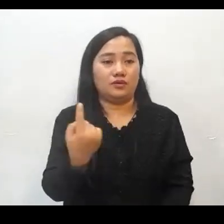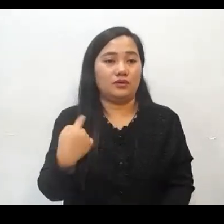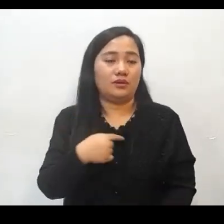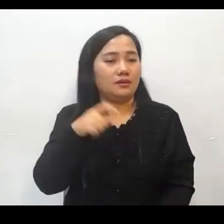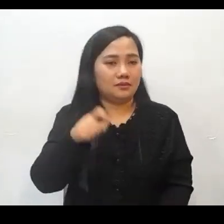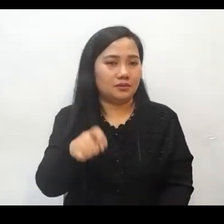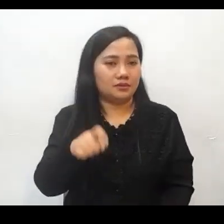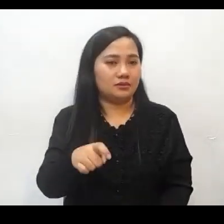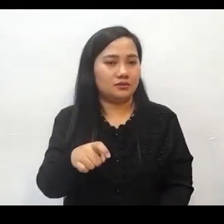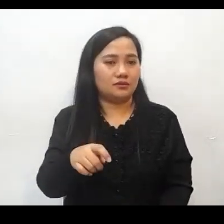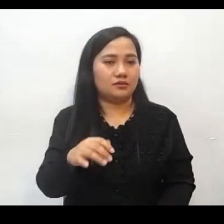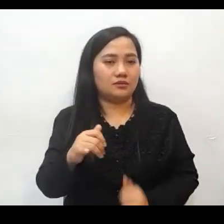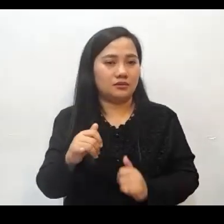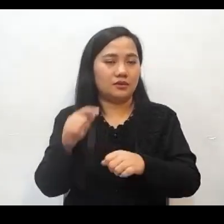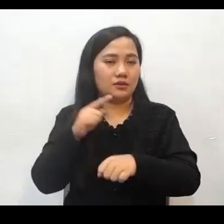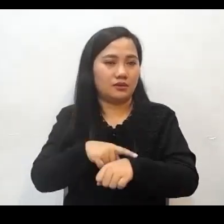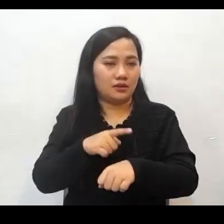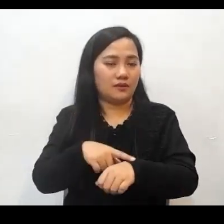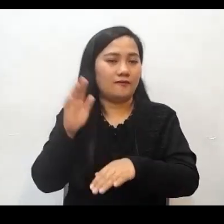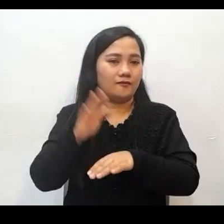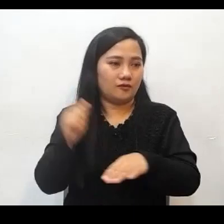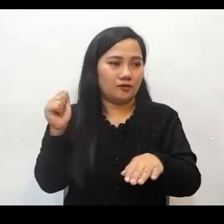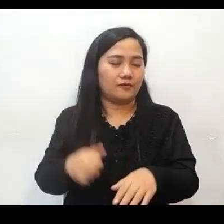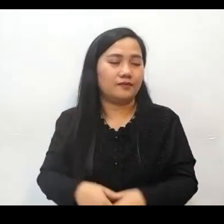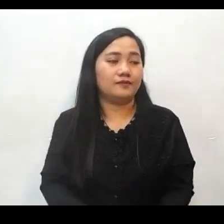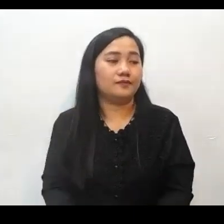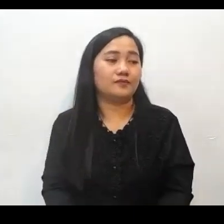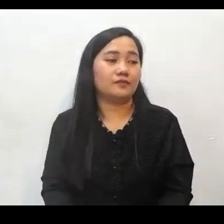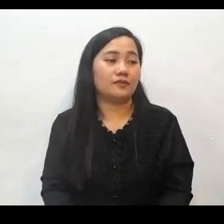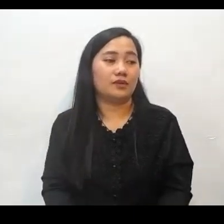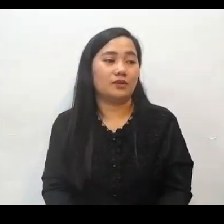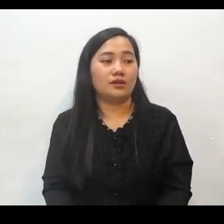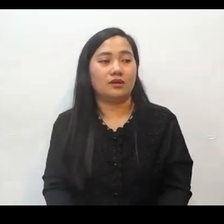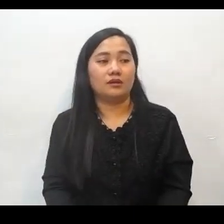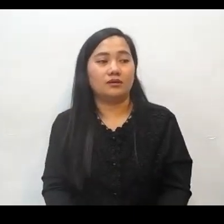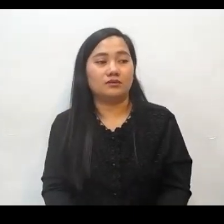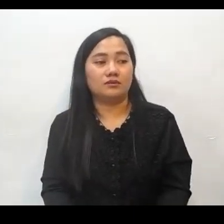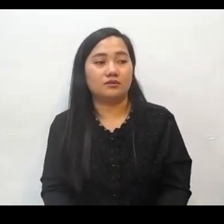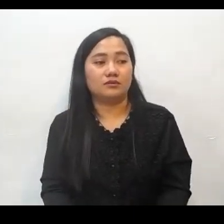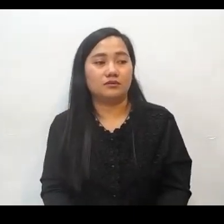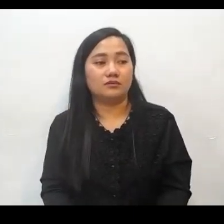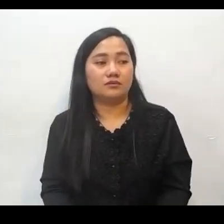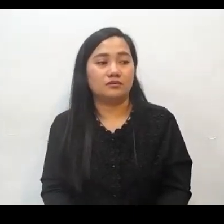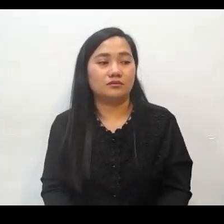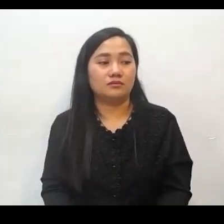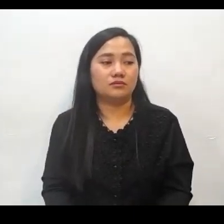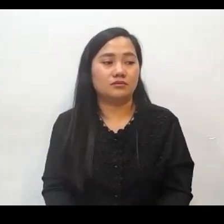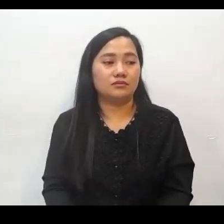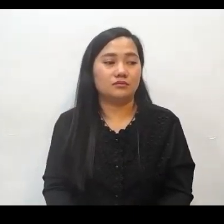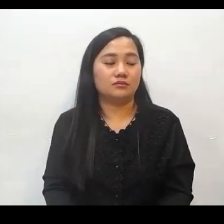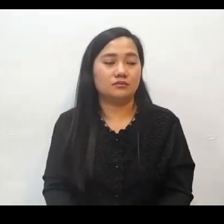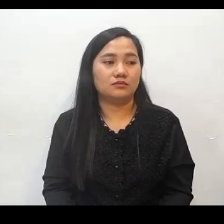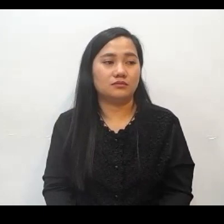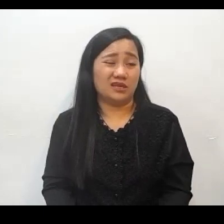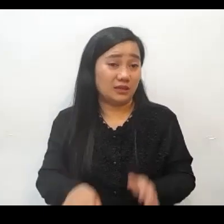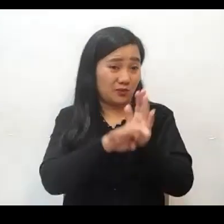ng siya ay tawagin So when we get salvation if we are teacher just continue to teach